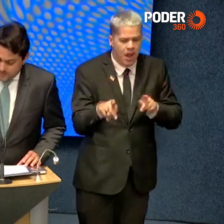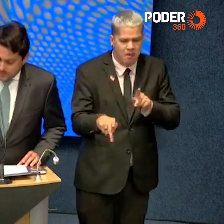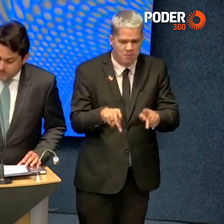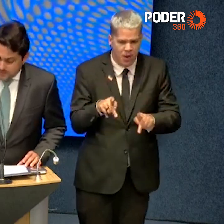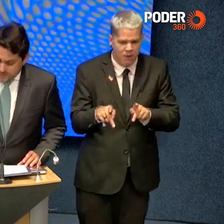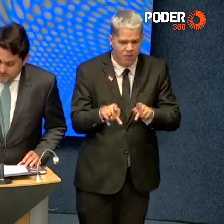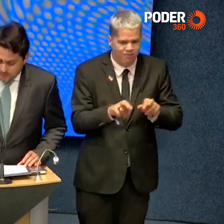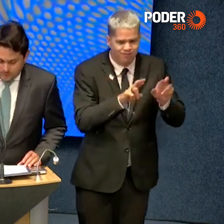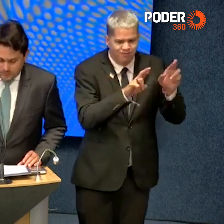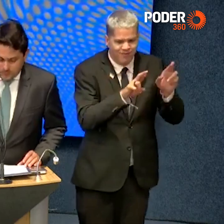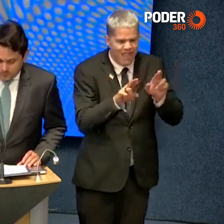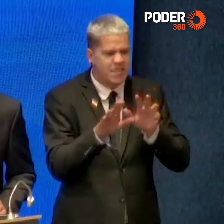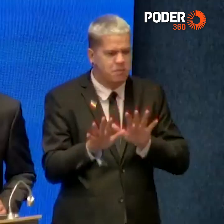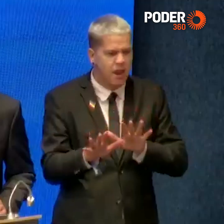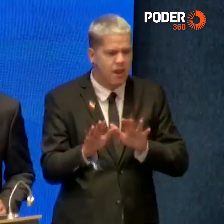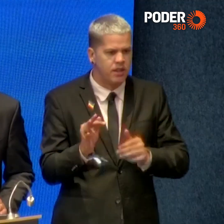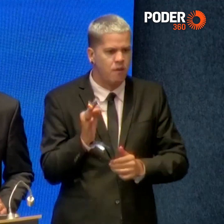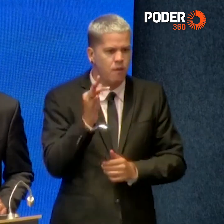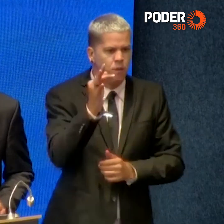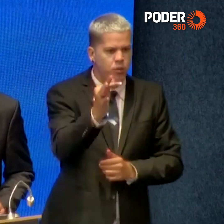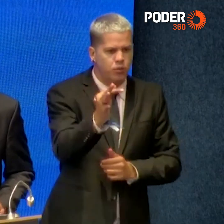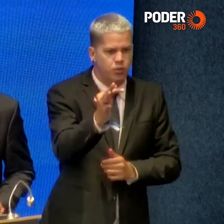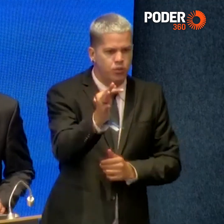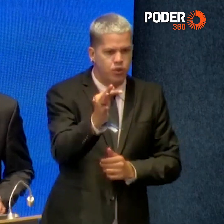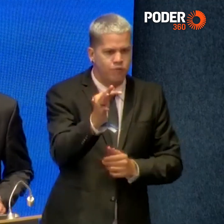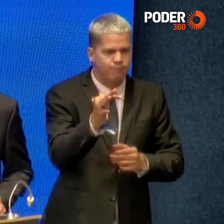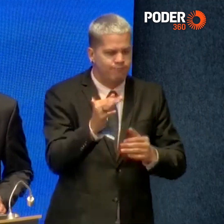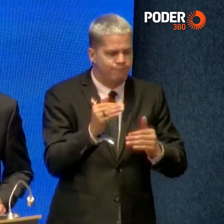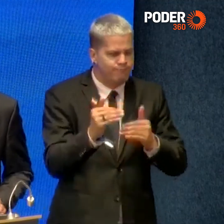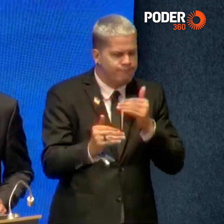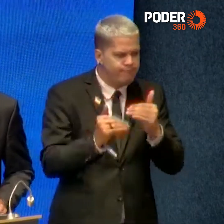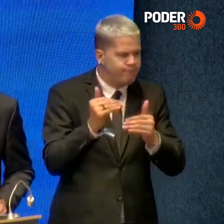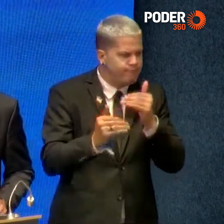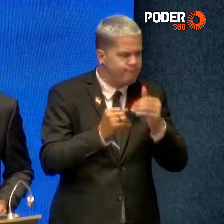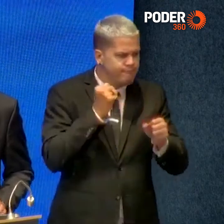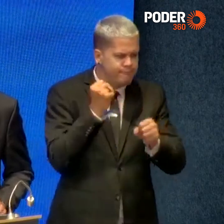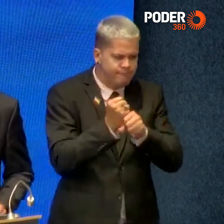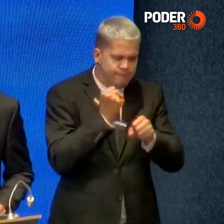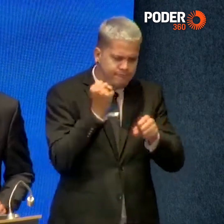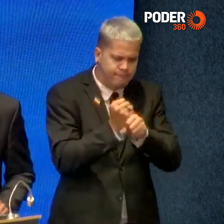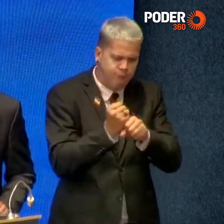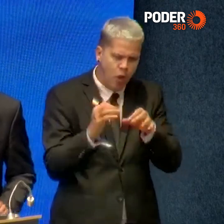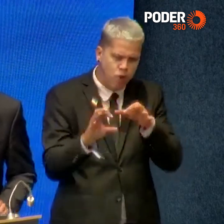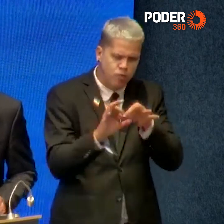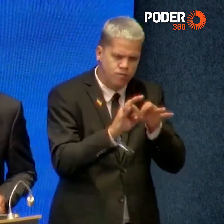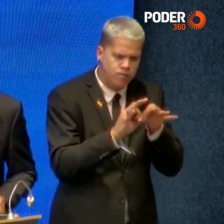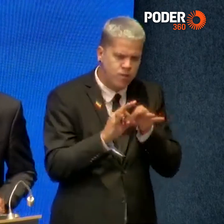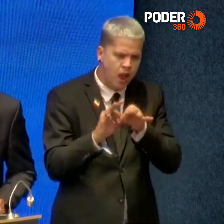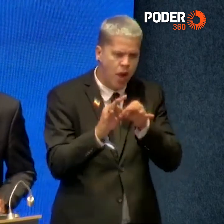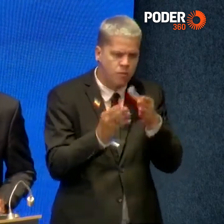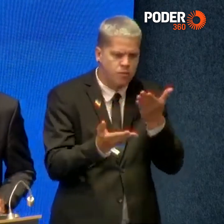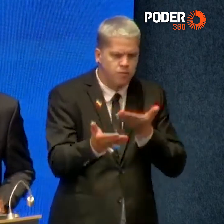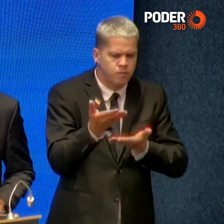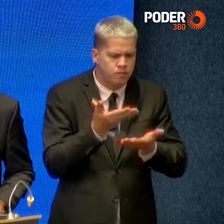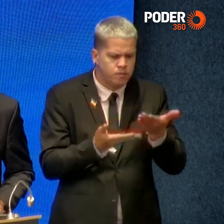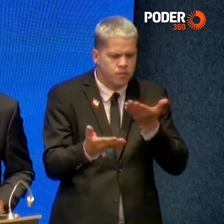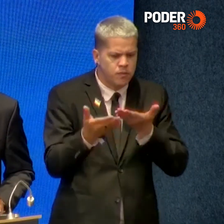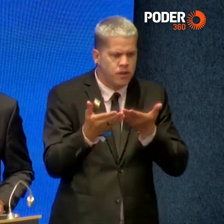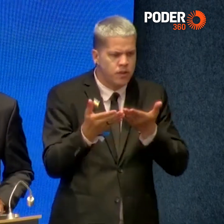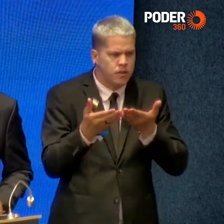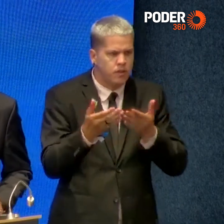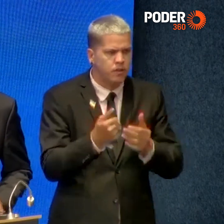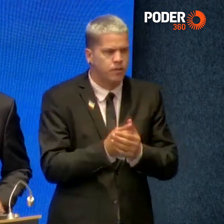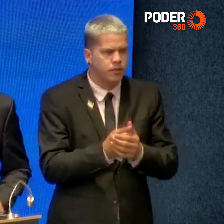esperança e o otimismo no futuro, a reconstrução, a união e o diálogo, a paz e a harmonia.